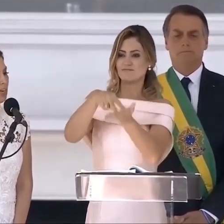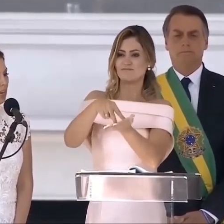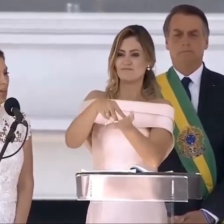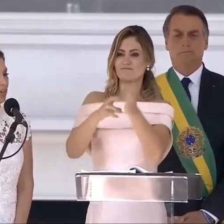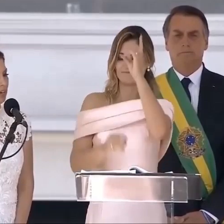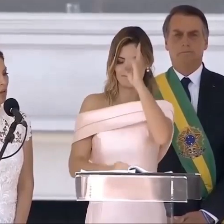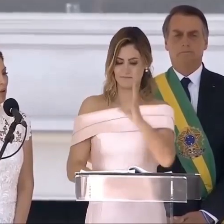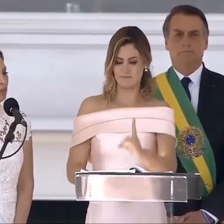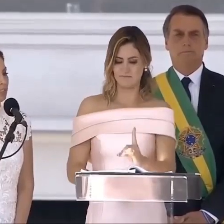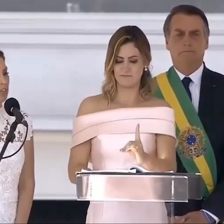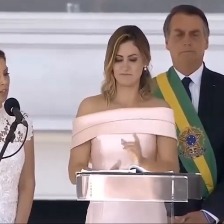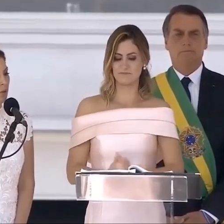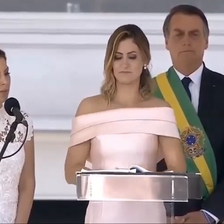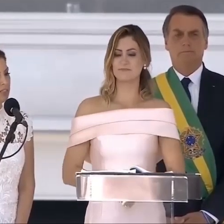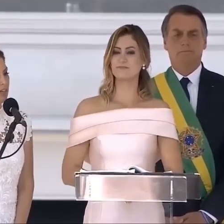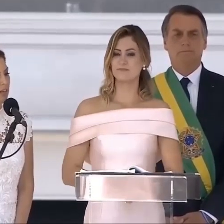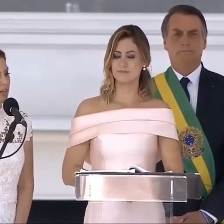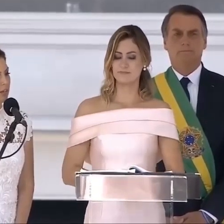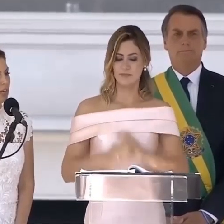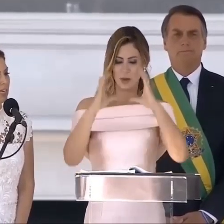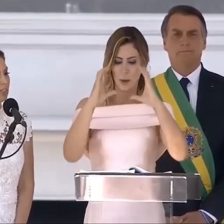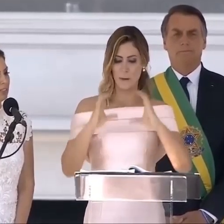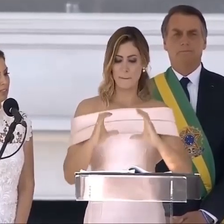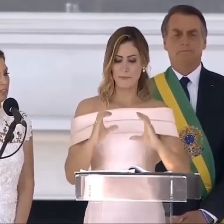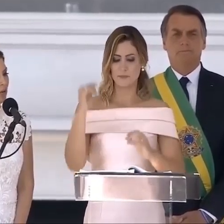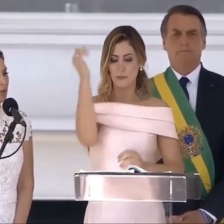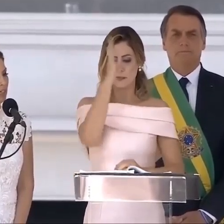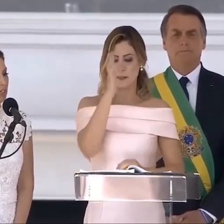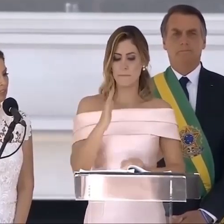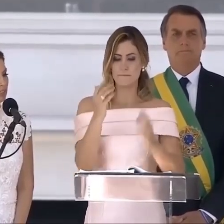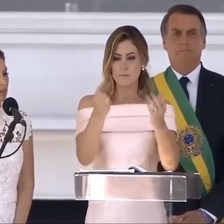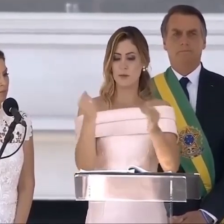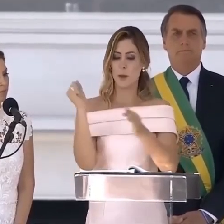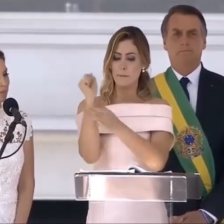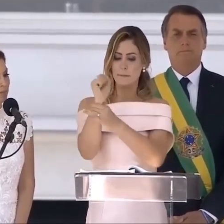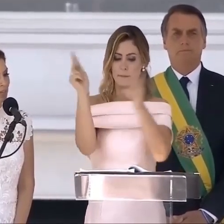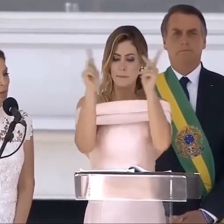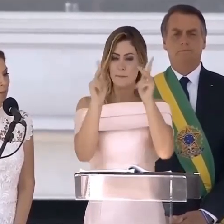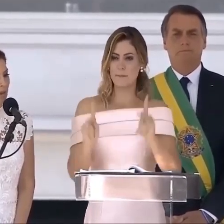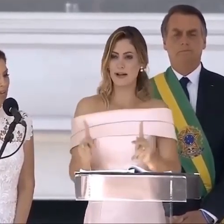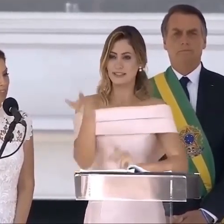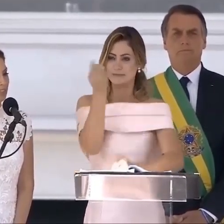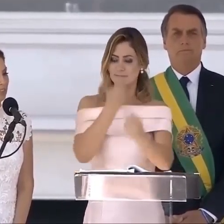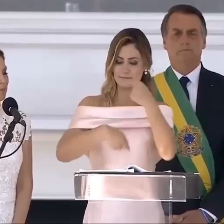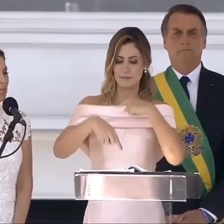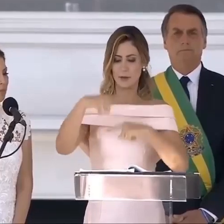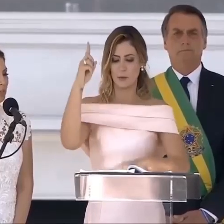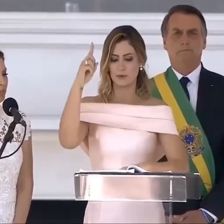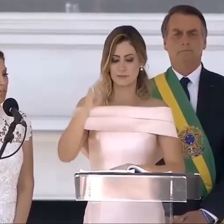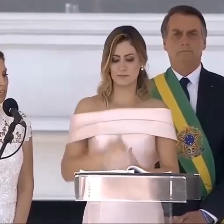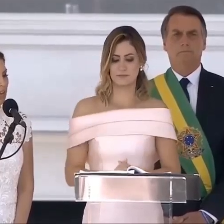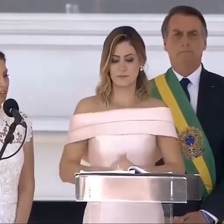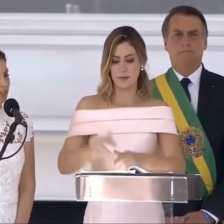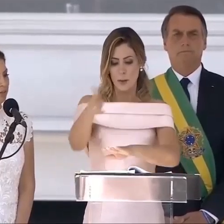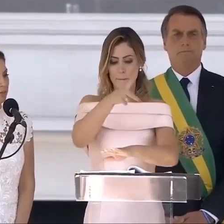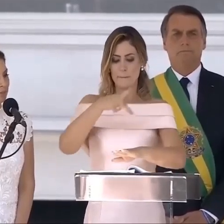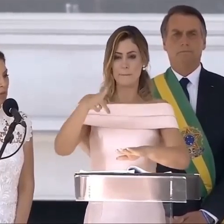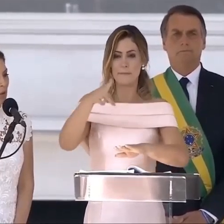clara. O cidadão brasileiro quer segurança, paz e prosperidade. Um